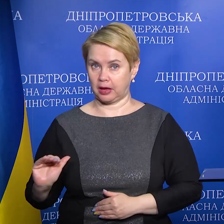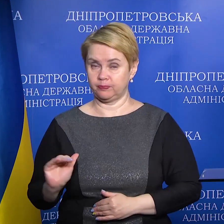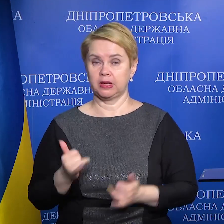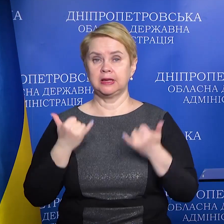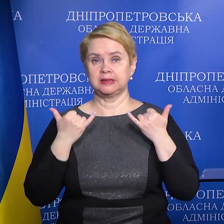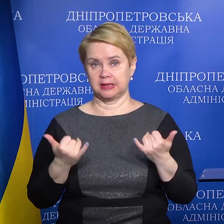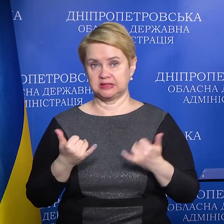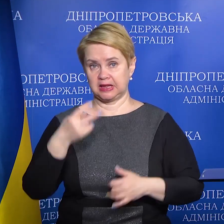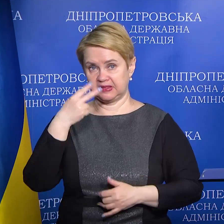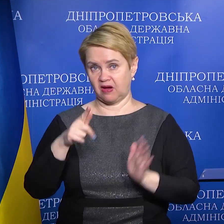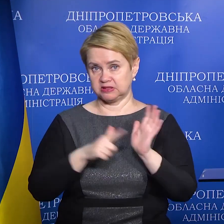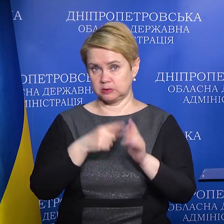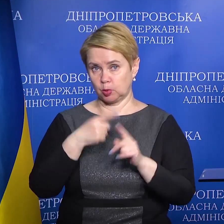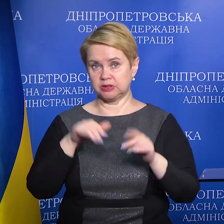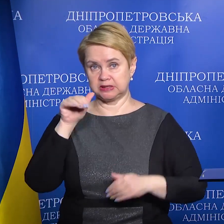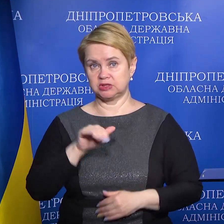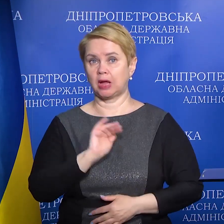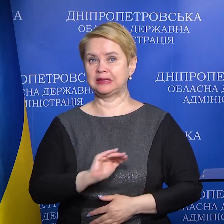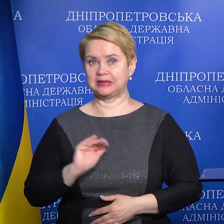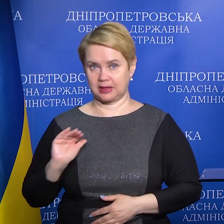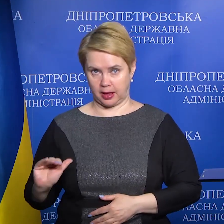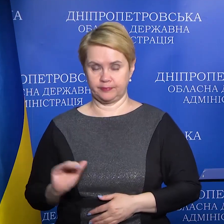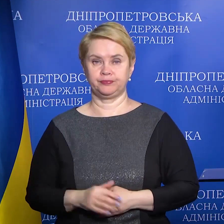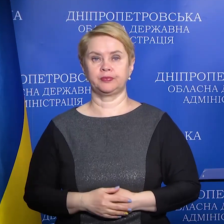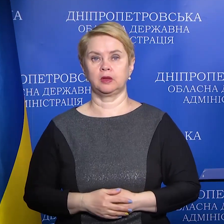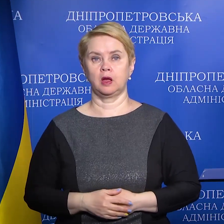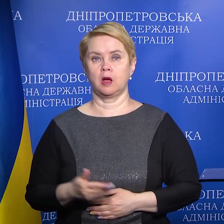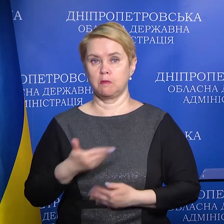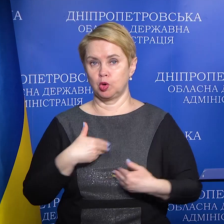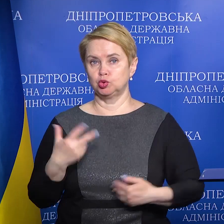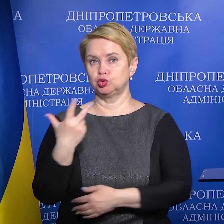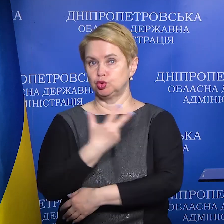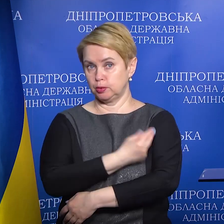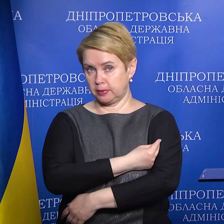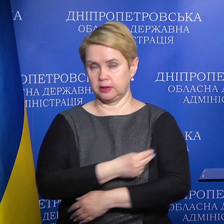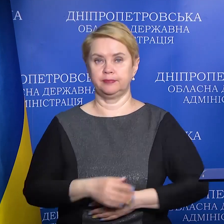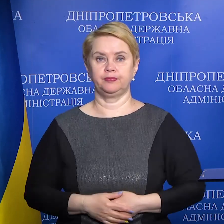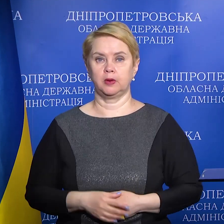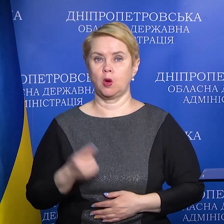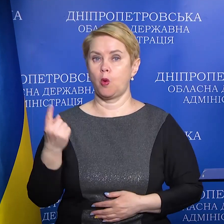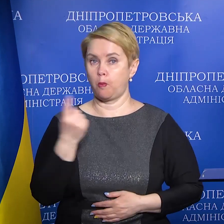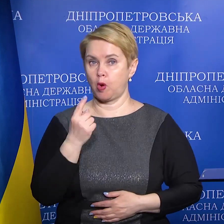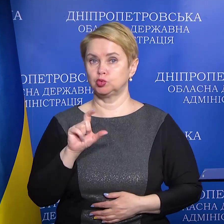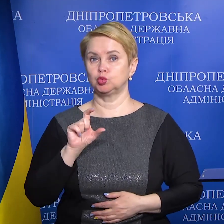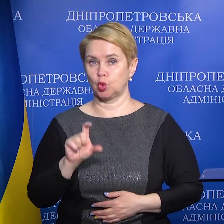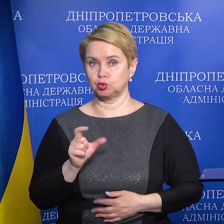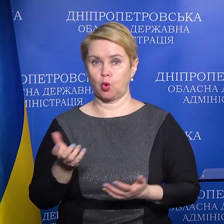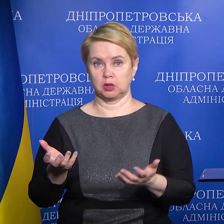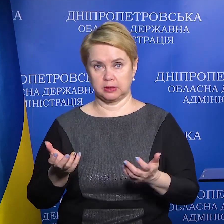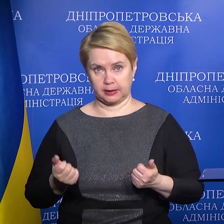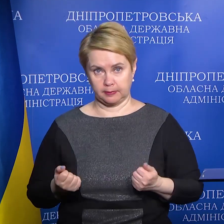На сьогодні 27,5 тисяч дітей ми щепили. Першу дозу